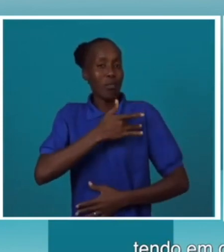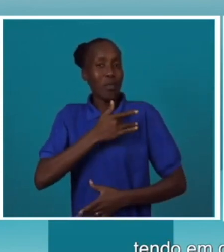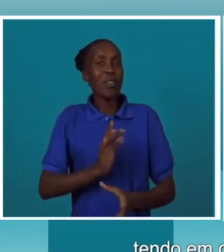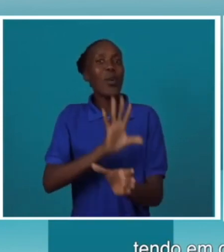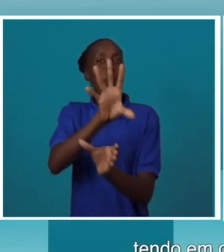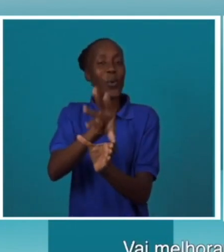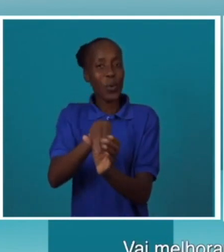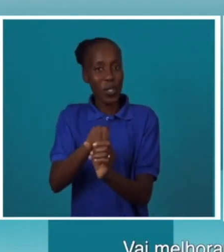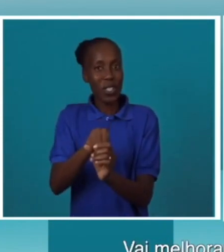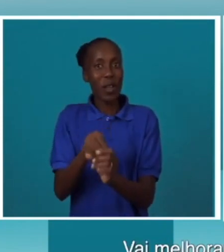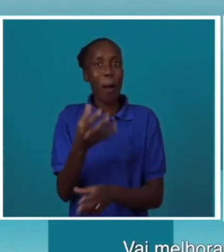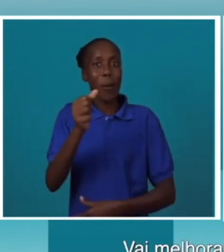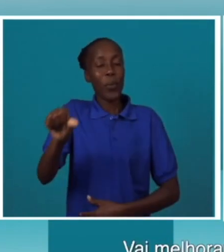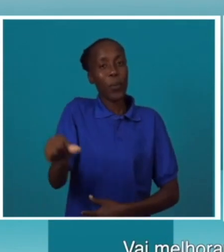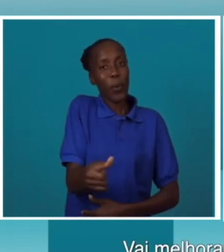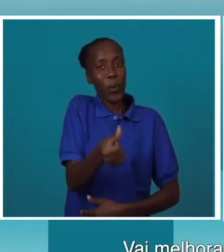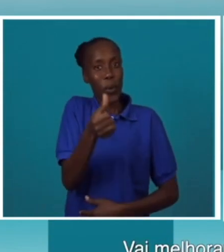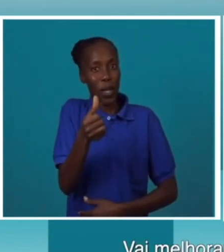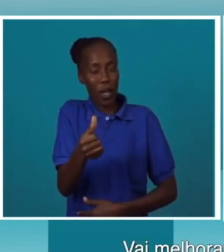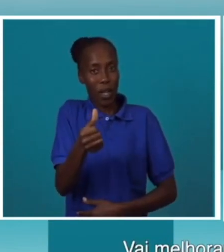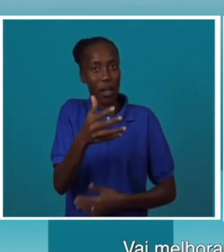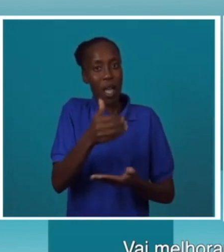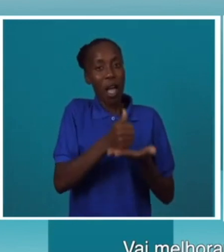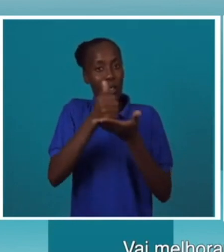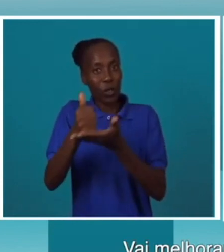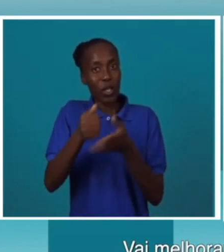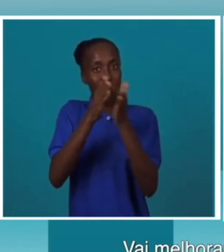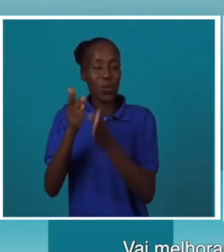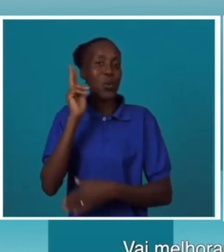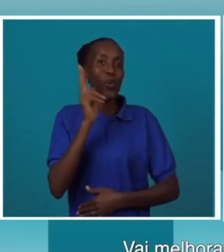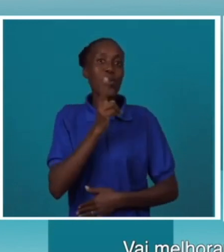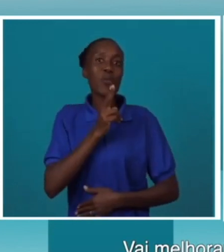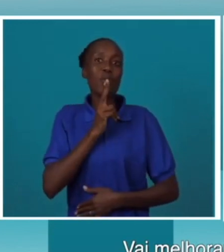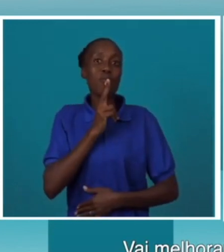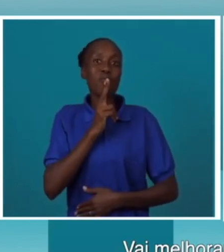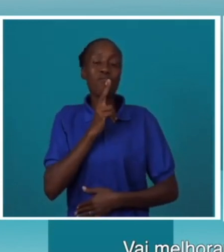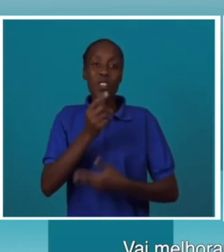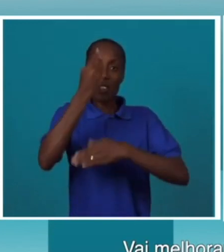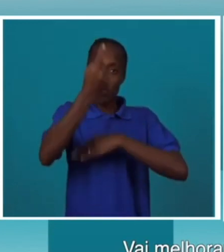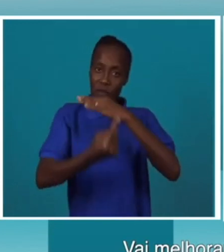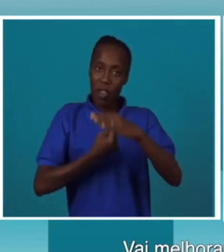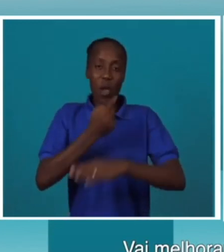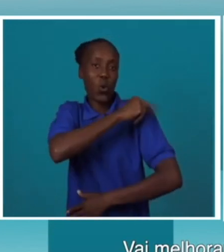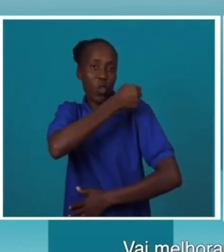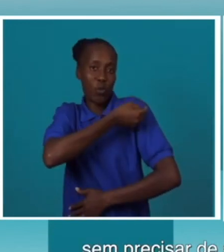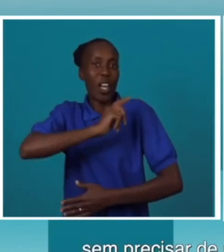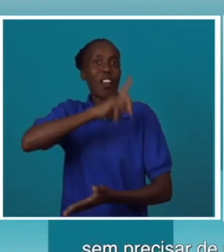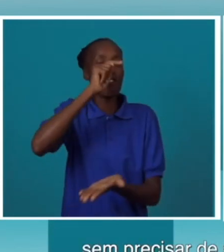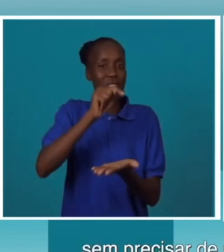Vai melhorar o atendimento aos nossos pacientes surdos que têm frequentado o nosso Hospital Central, e